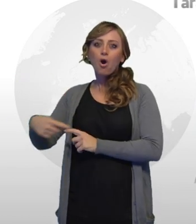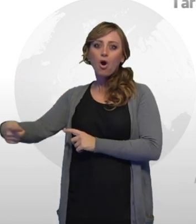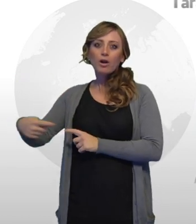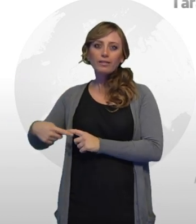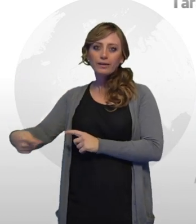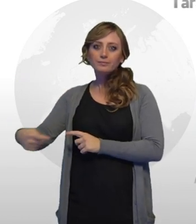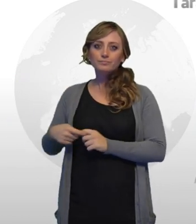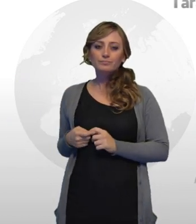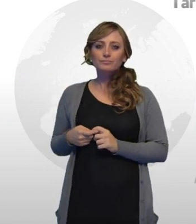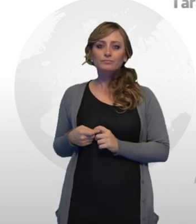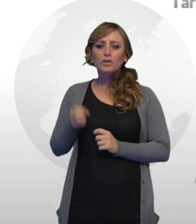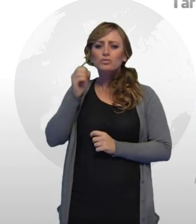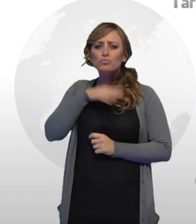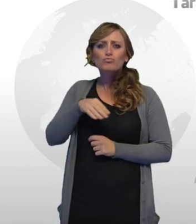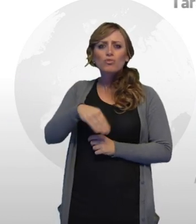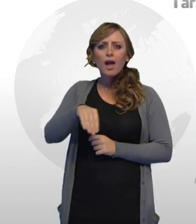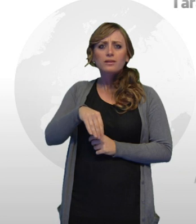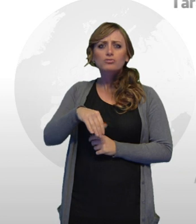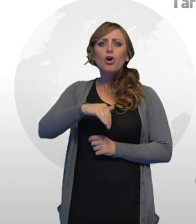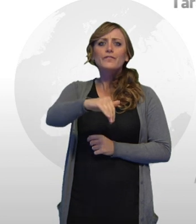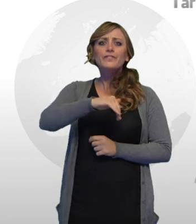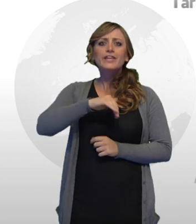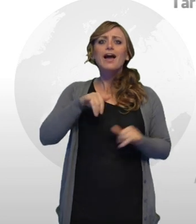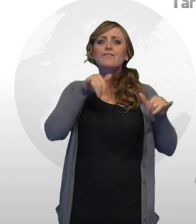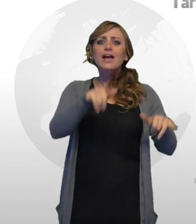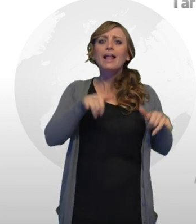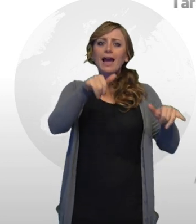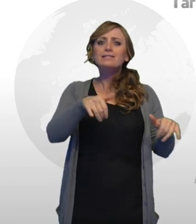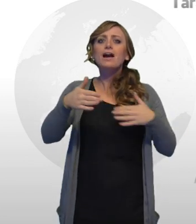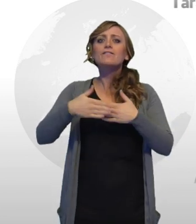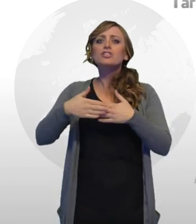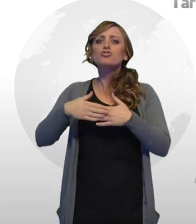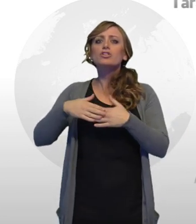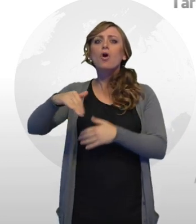L'episodio si è verificato in Via Venezia, all'altezza di Viale Magna Grecia.